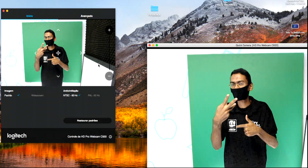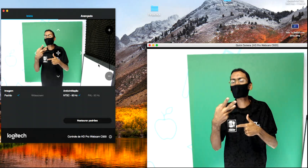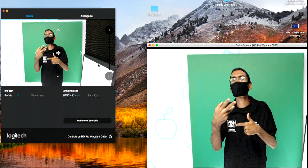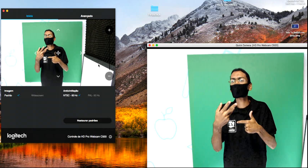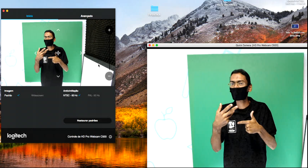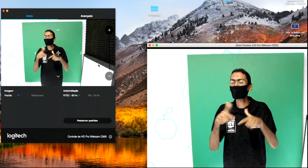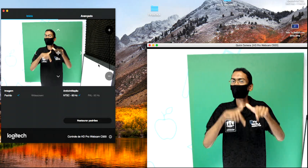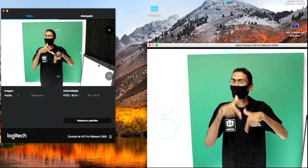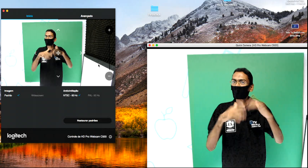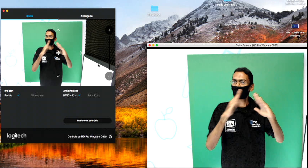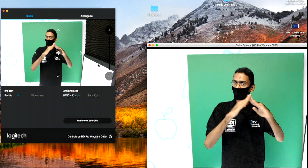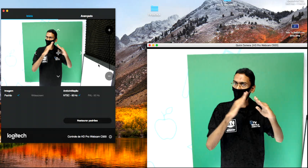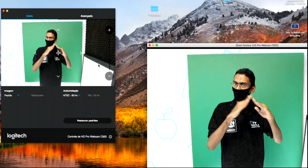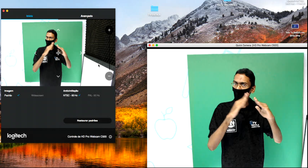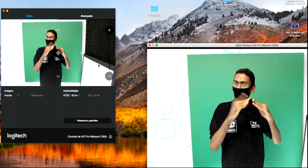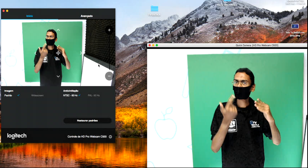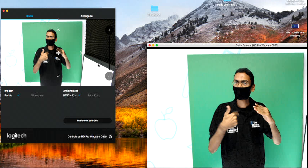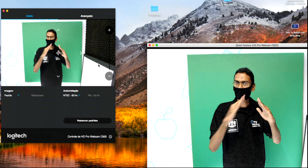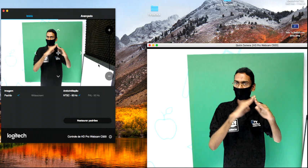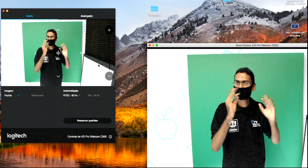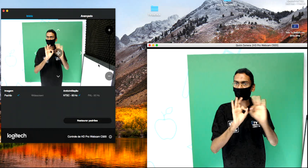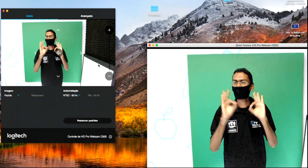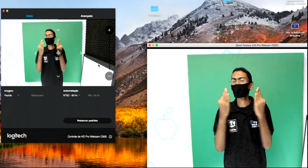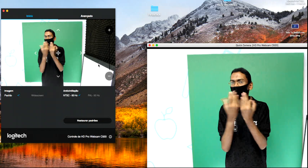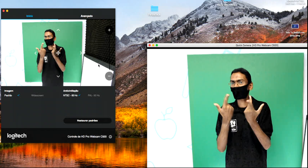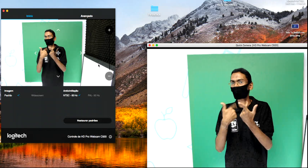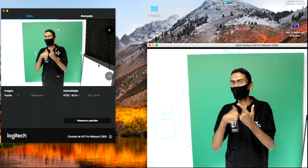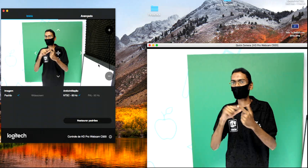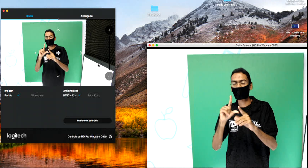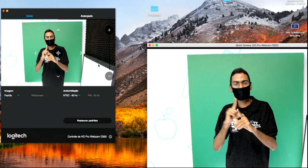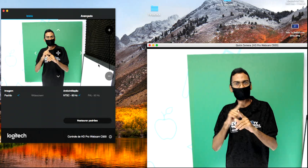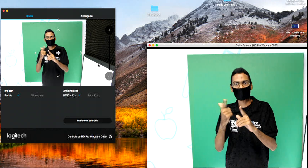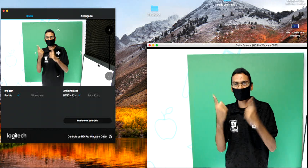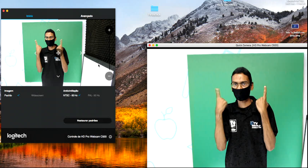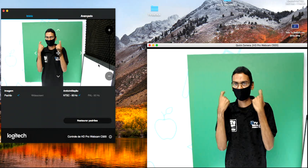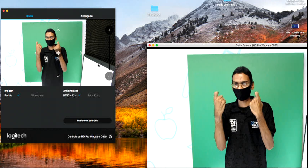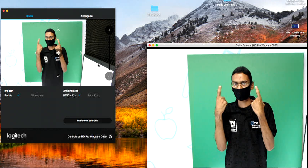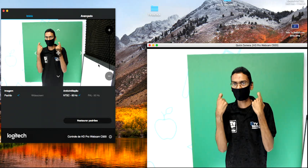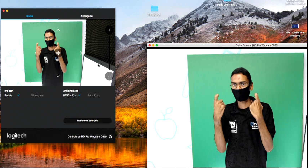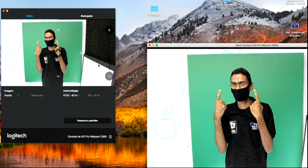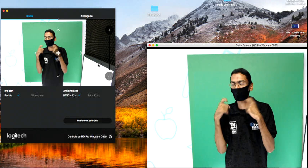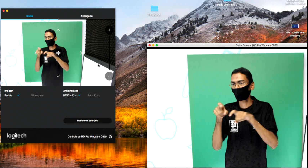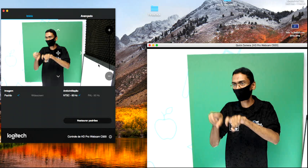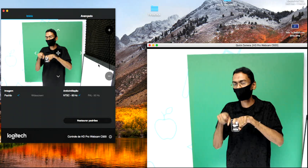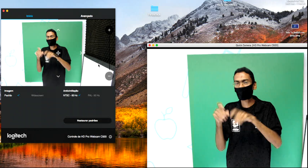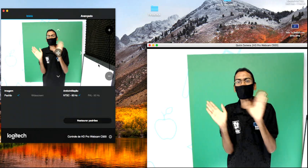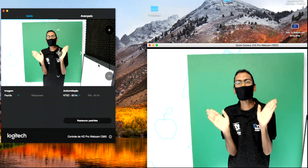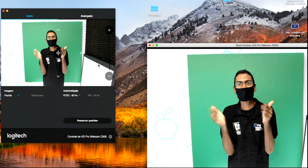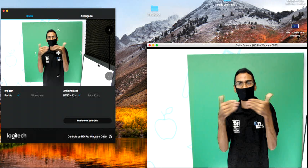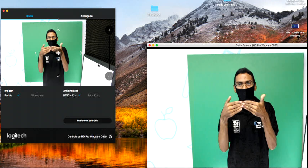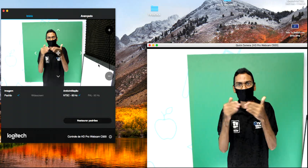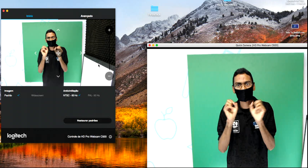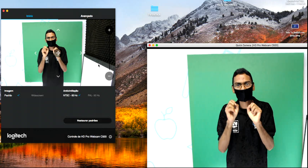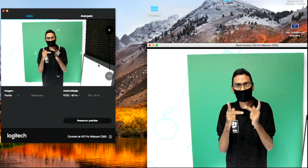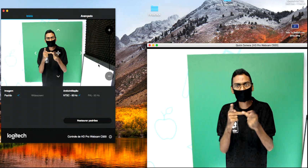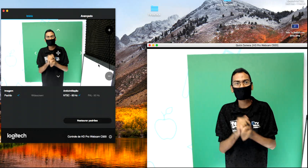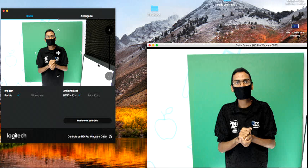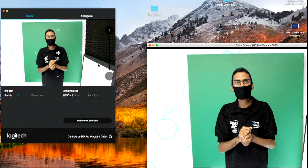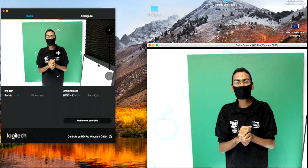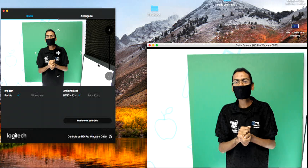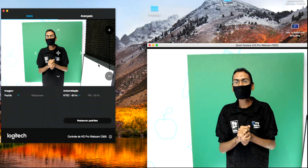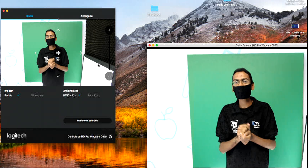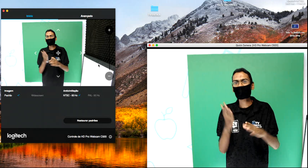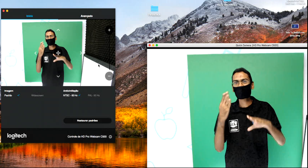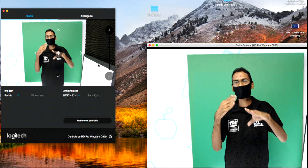Contraditoriamente, a casa, a família, se rende à violência urbana e se fecha. Os hábitos